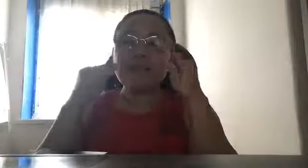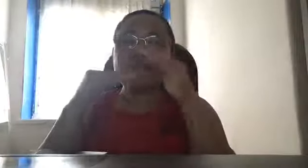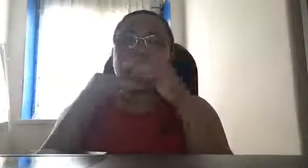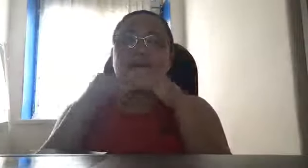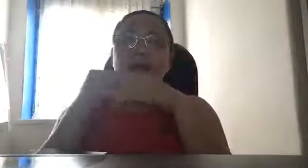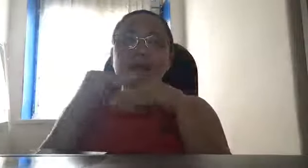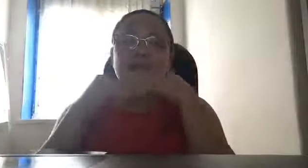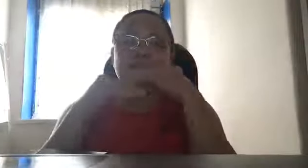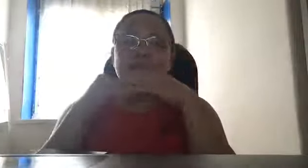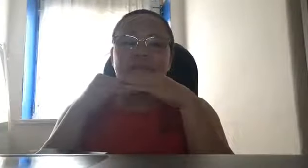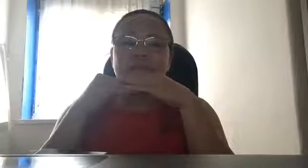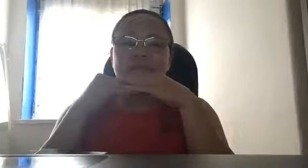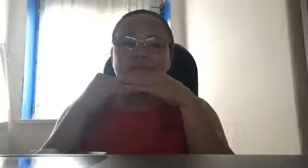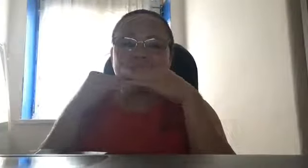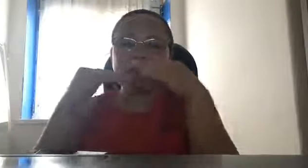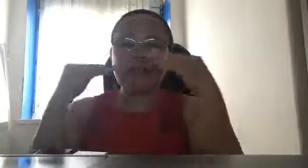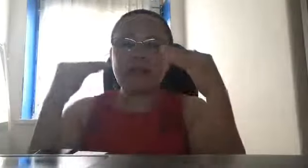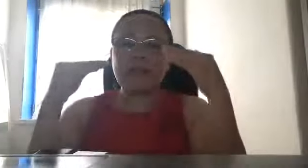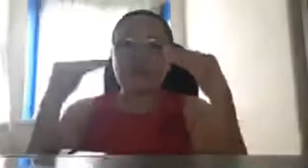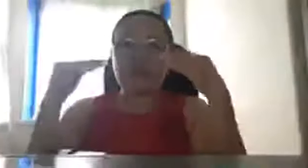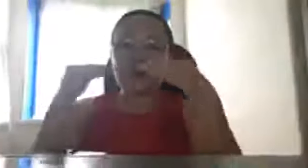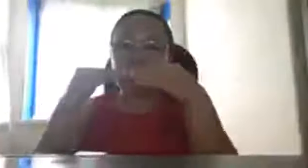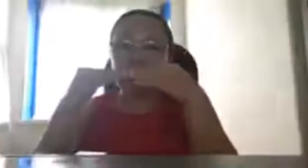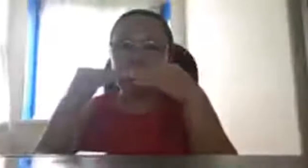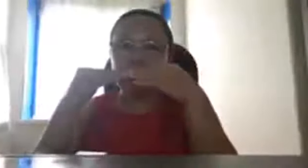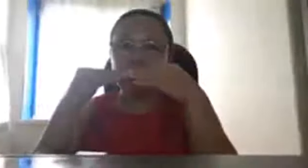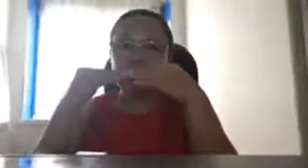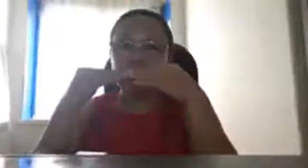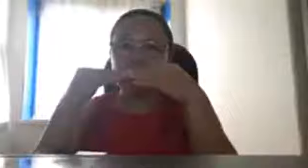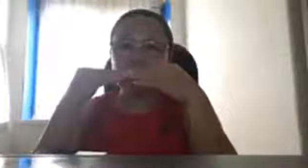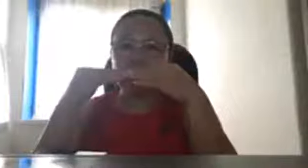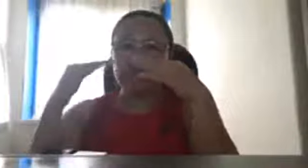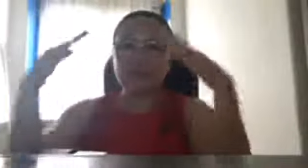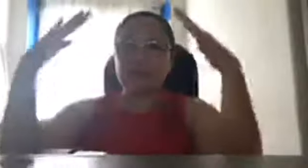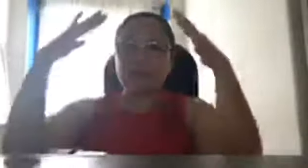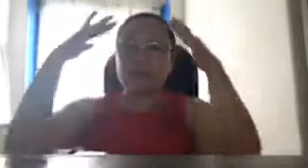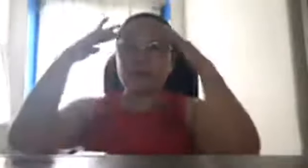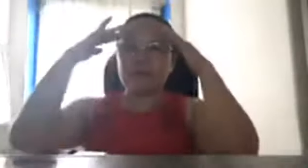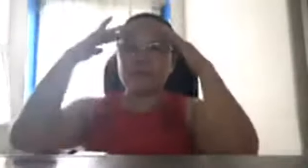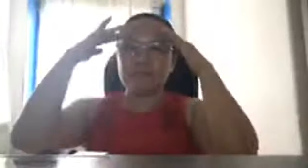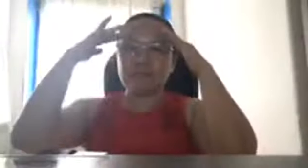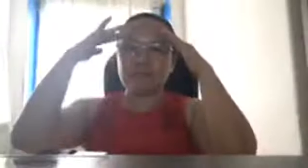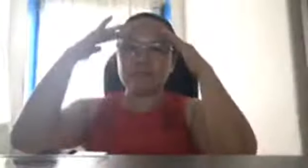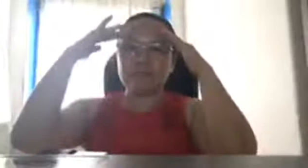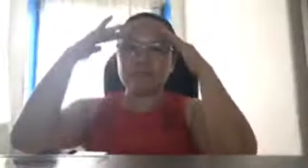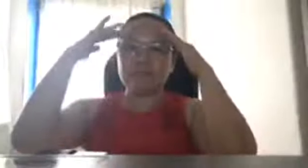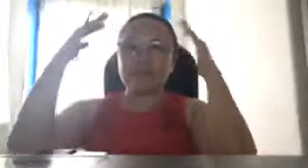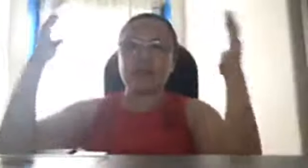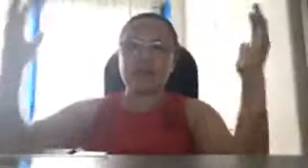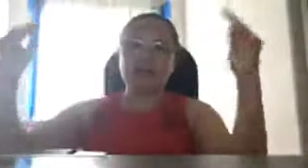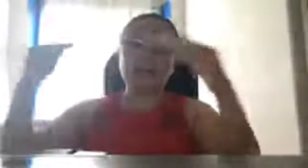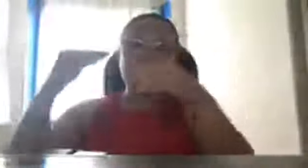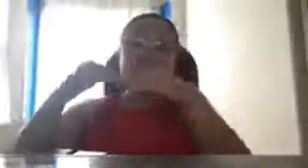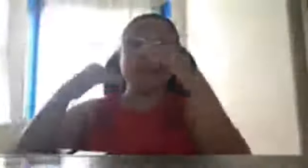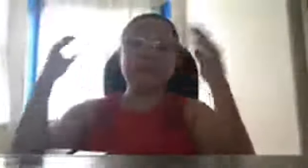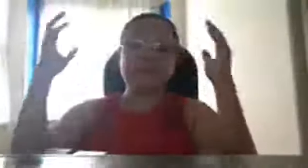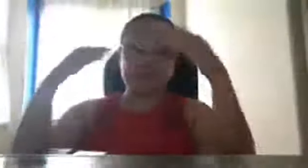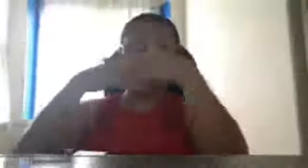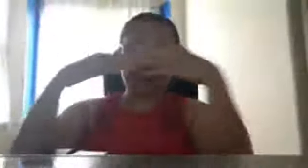ang, ang, kanilang, ah, parang, facts, ah, findings on